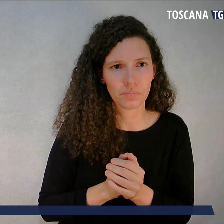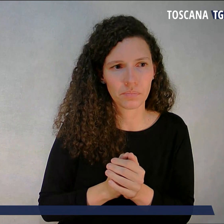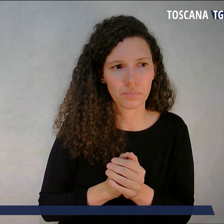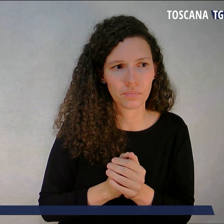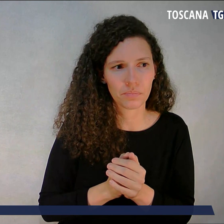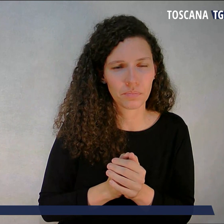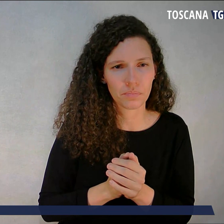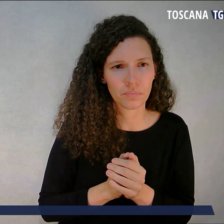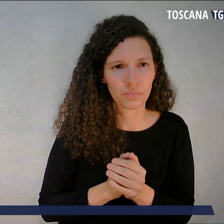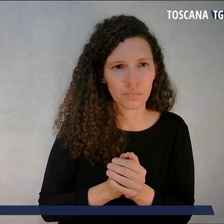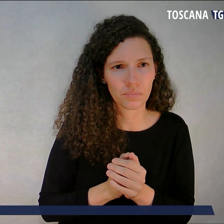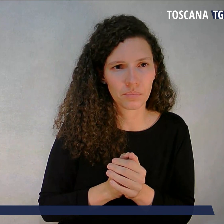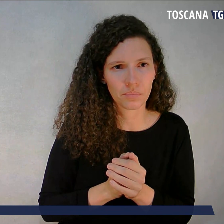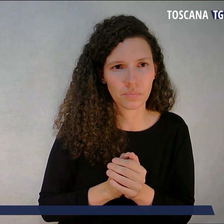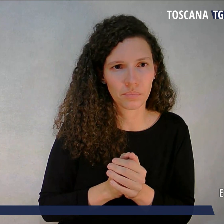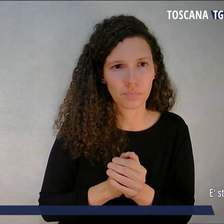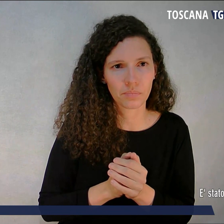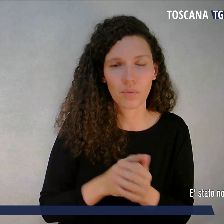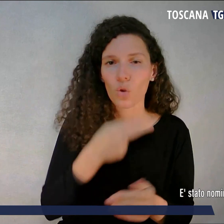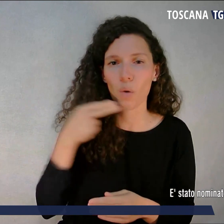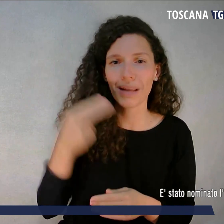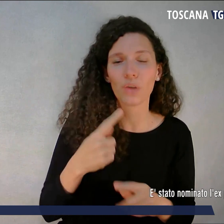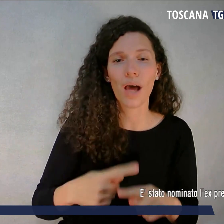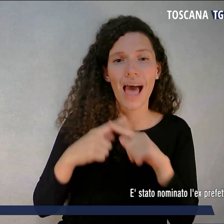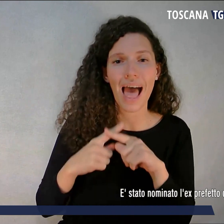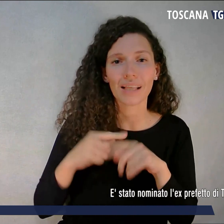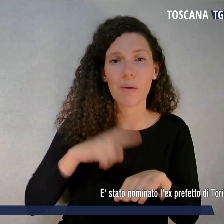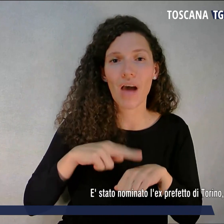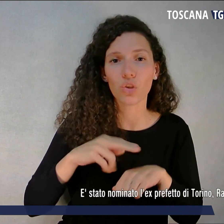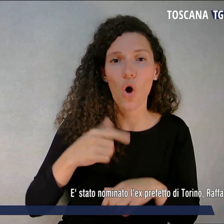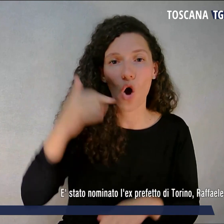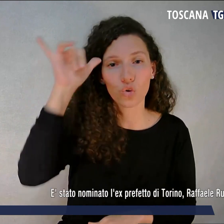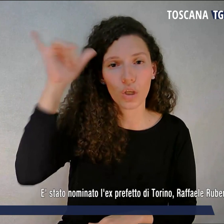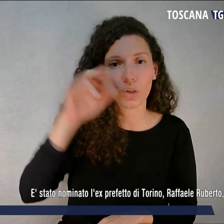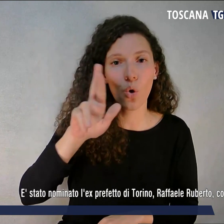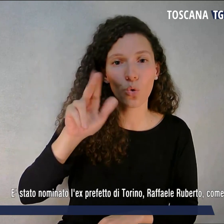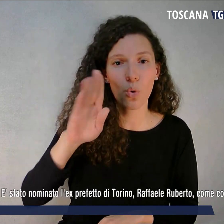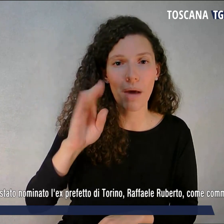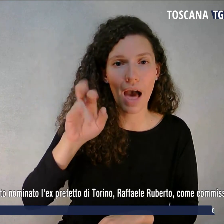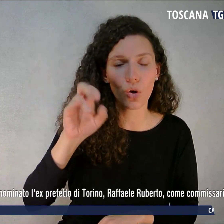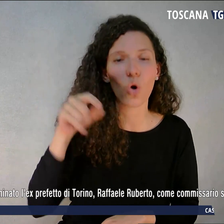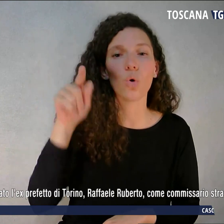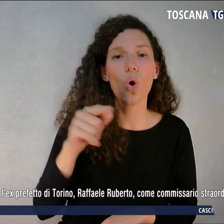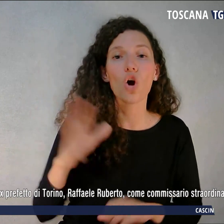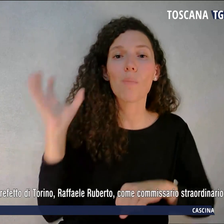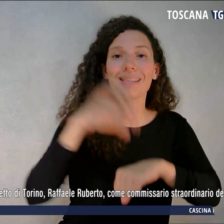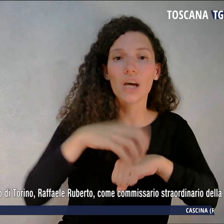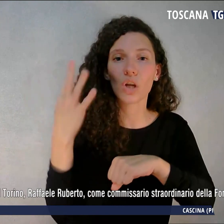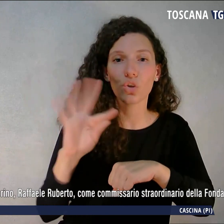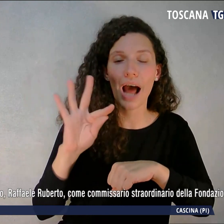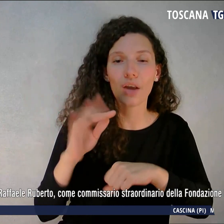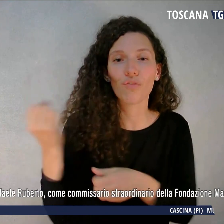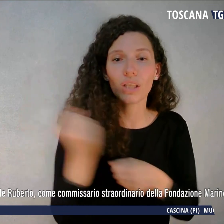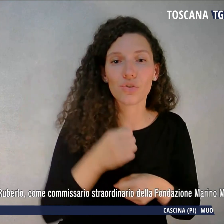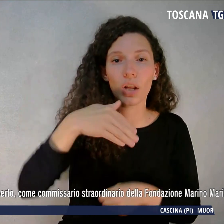Ed è stato nominato l'ex prefetto di Torino, Roberto, come commissario straordinario della Fondazione Marino Marini di Pistoia.